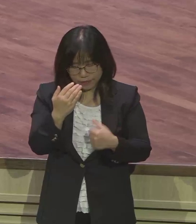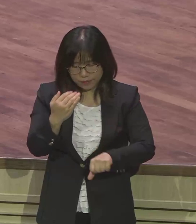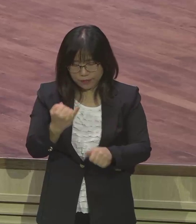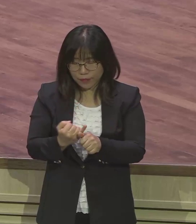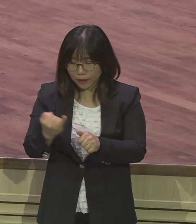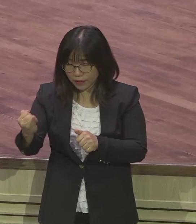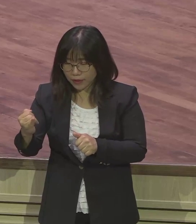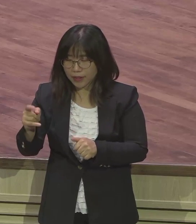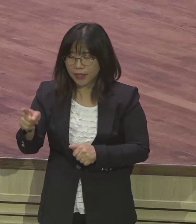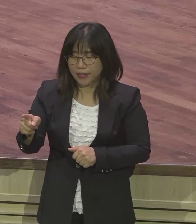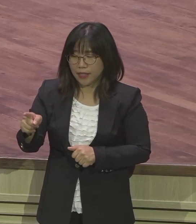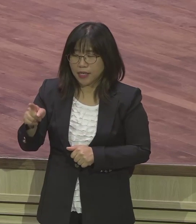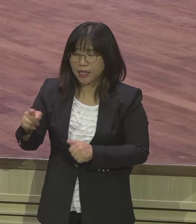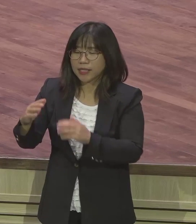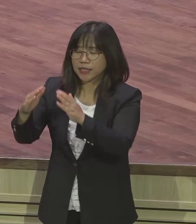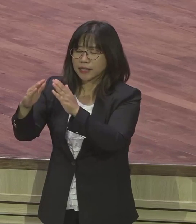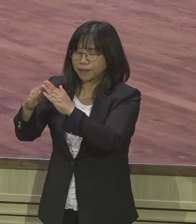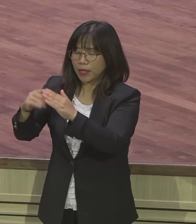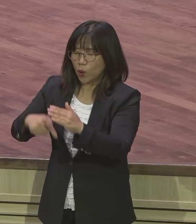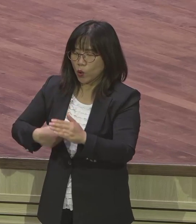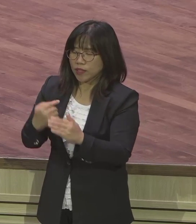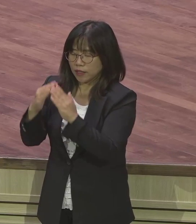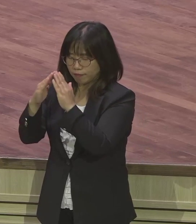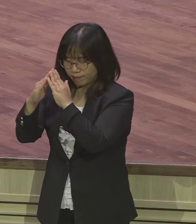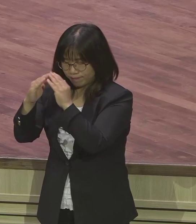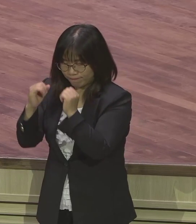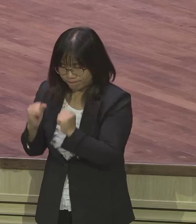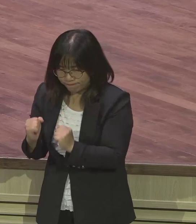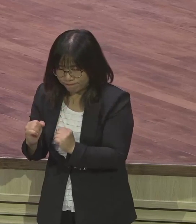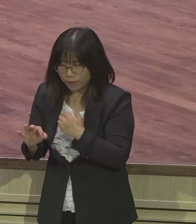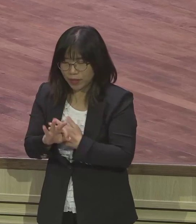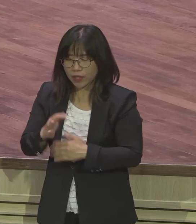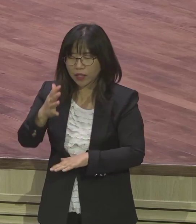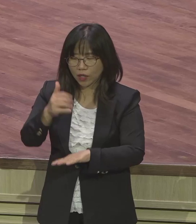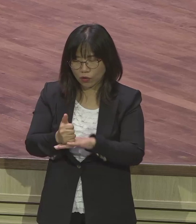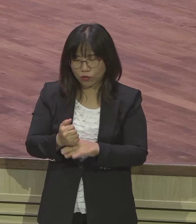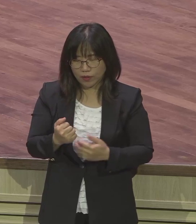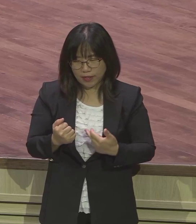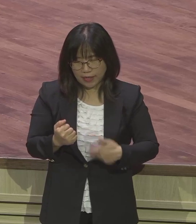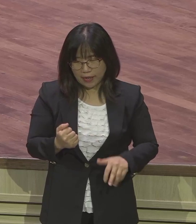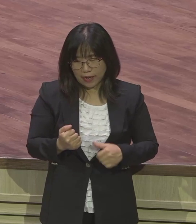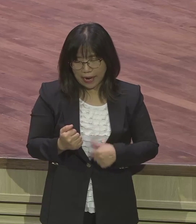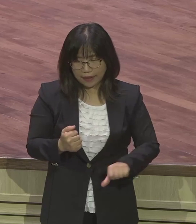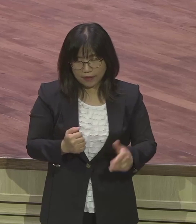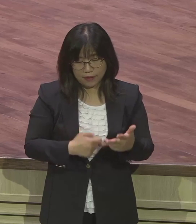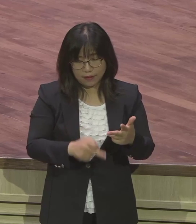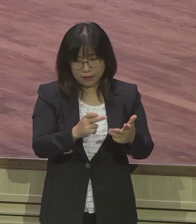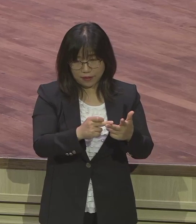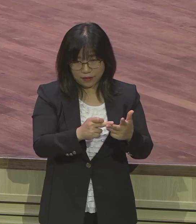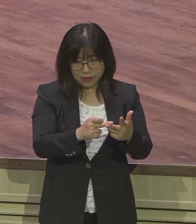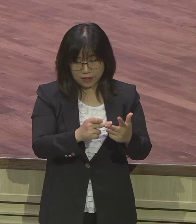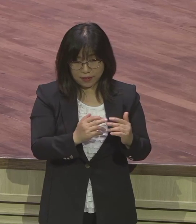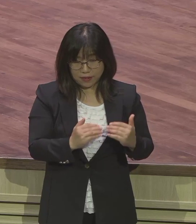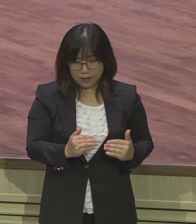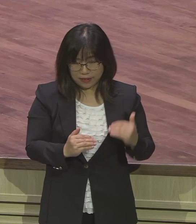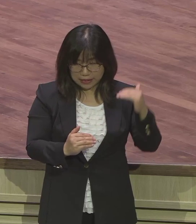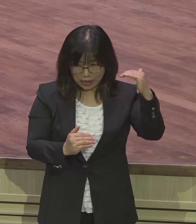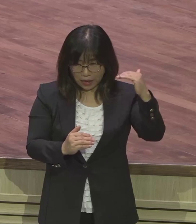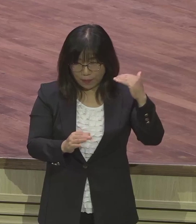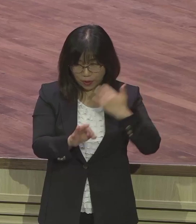남았잖아요 셋째 아들 이 셀라가 자란 후에 배를 잇게 할 것 있으니까 너 친정